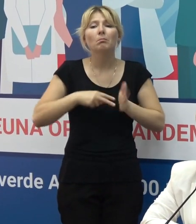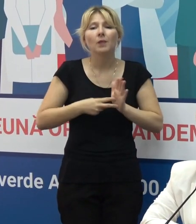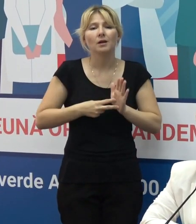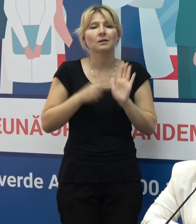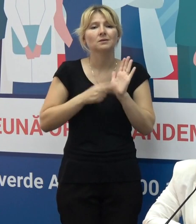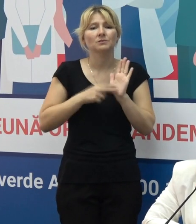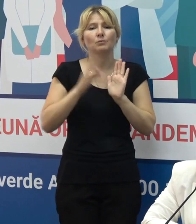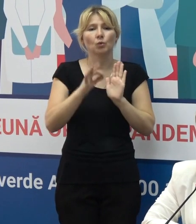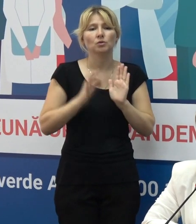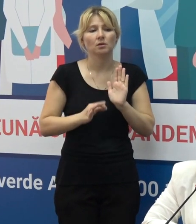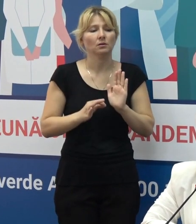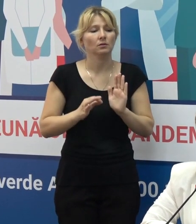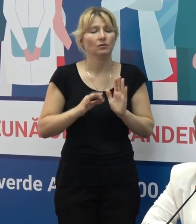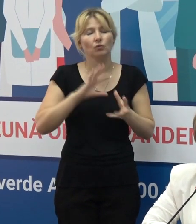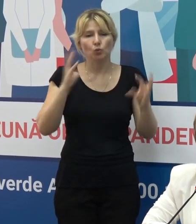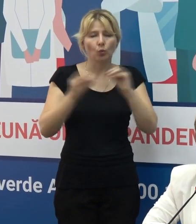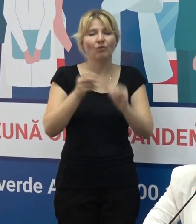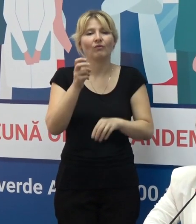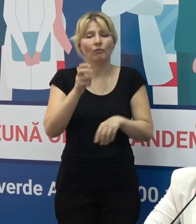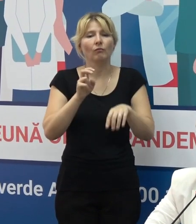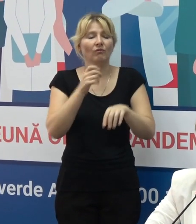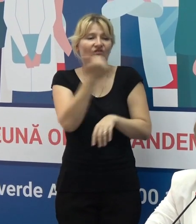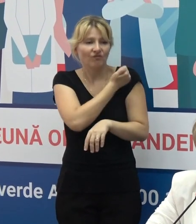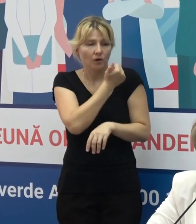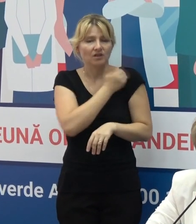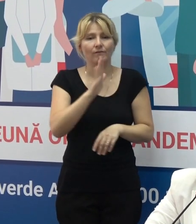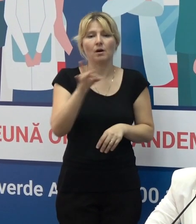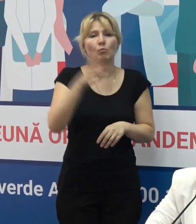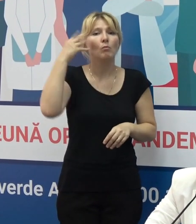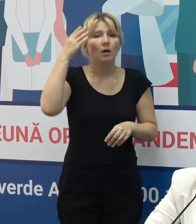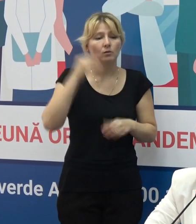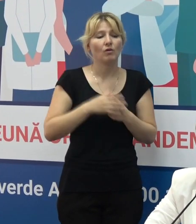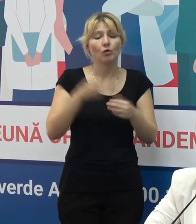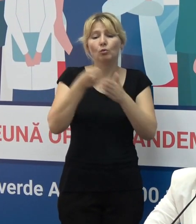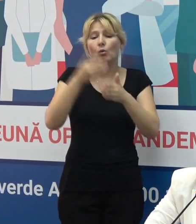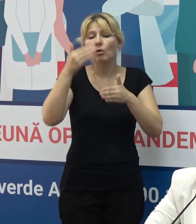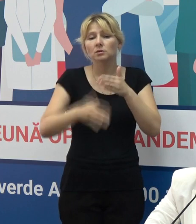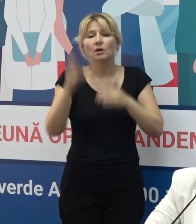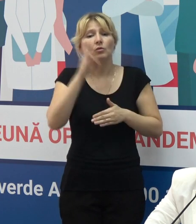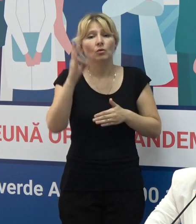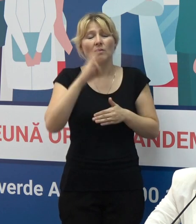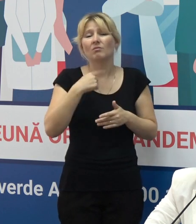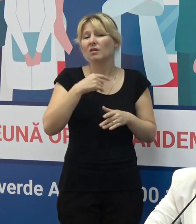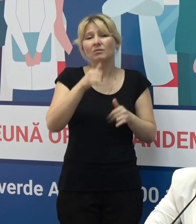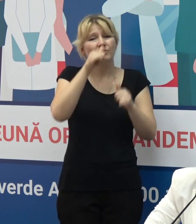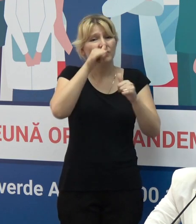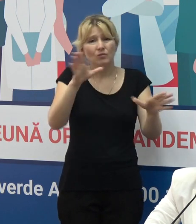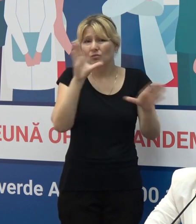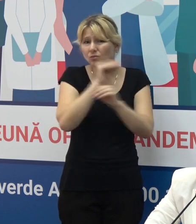% de total vaccinați în Republica Moldova până în sfârșitul lunii noiembrie nu îl vom atinge.